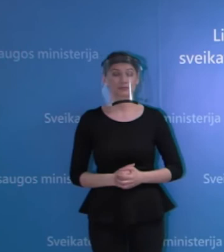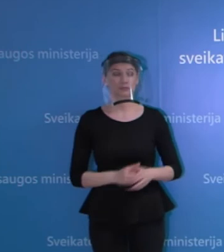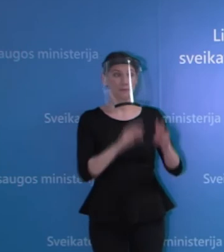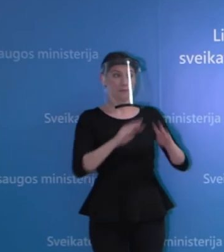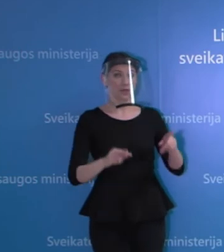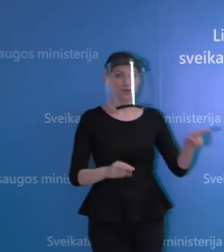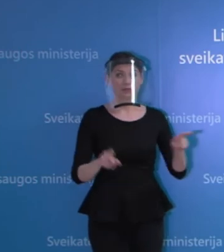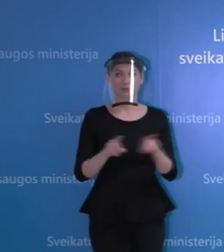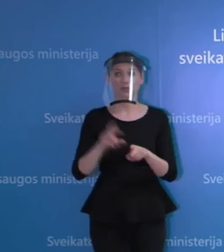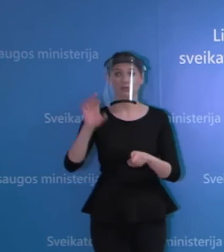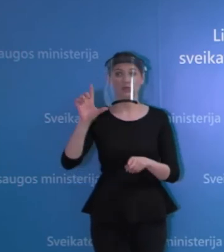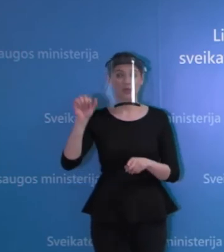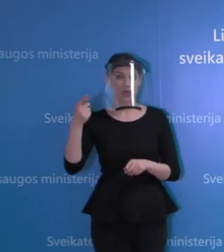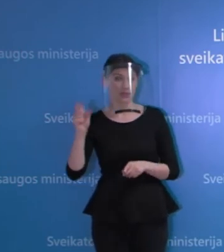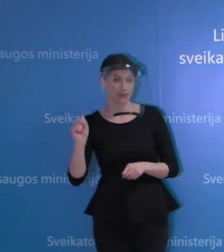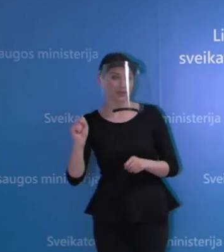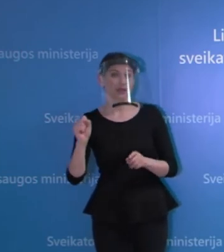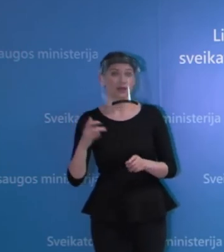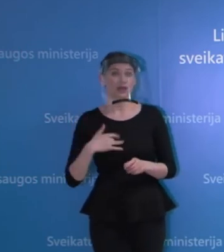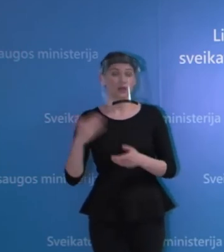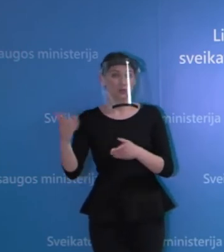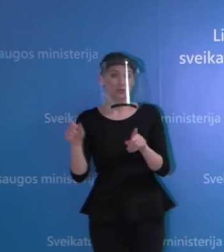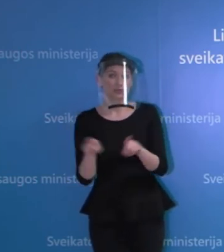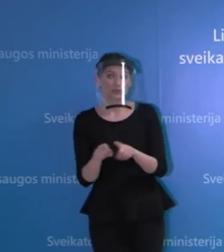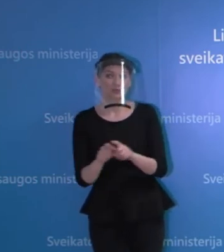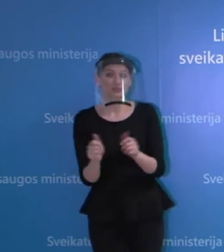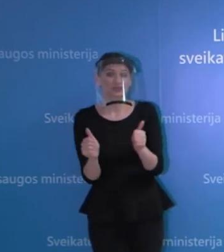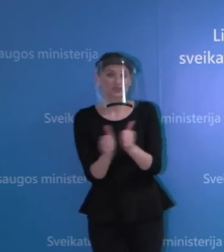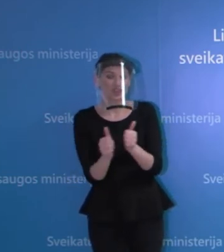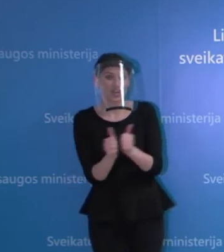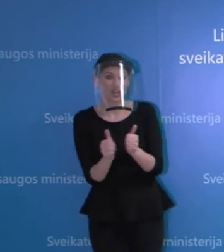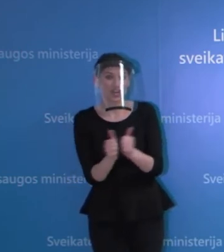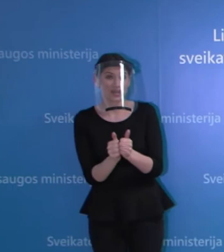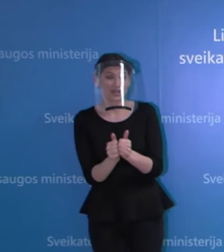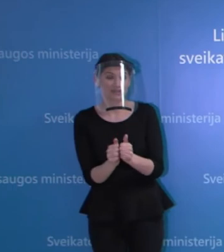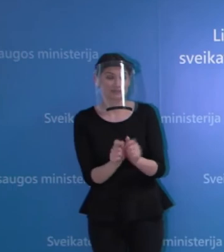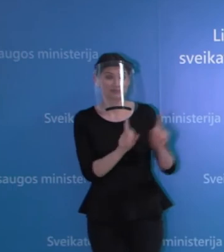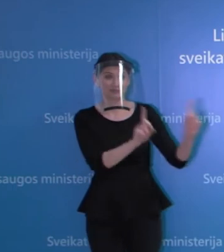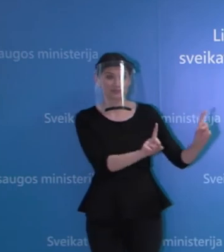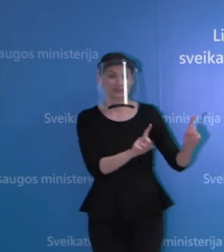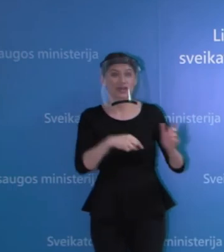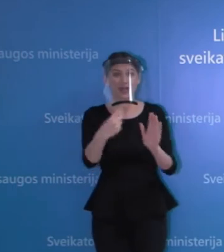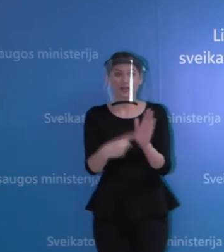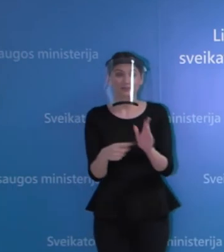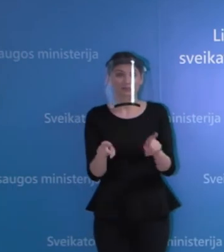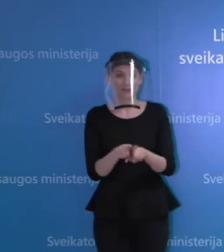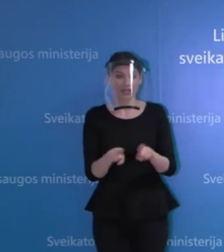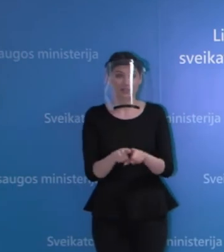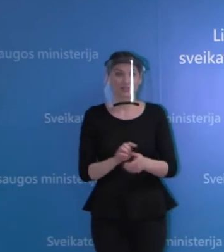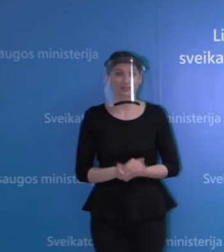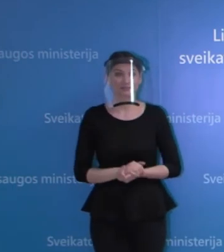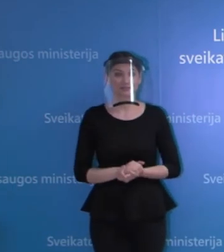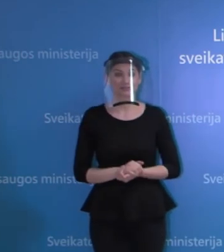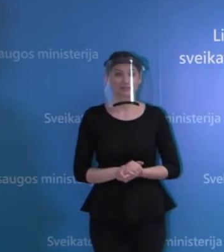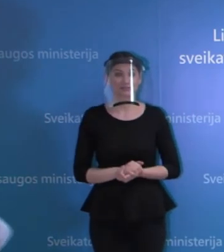ministrui, tiek Rolandai lingieniai. Tai gal jūs Rolandai irgi prieikite prie tribūnos, nes klausimai panašus. Kai